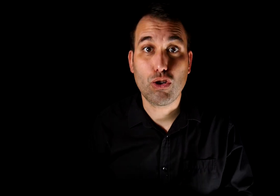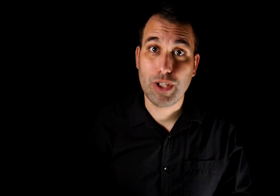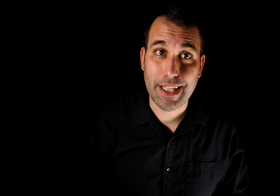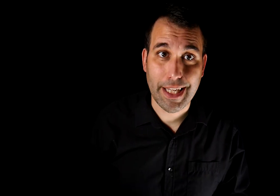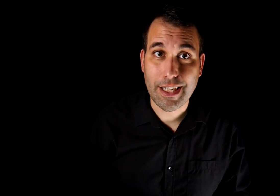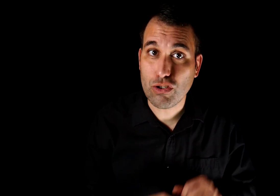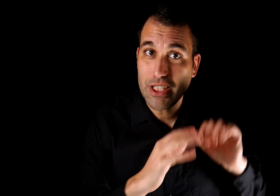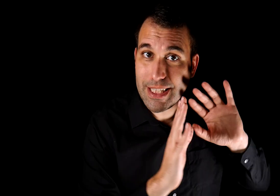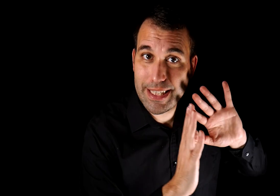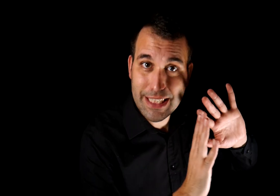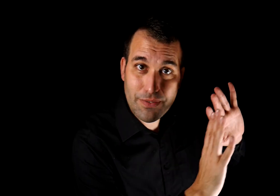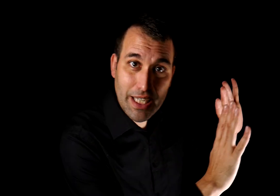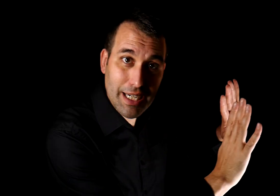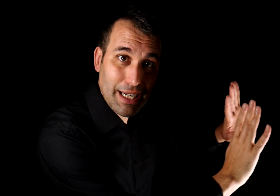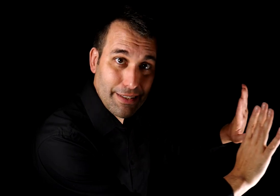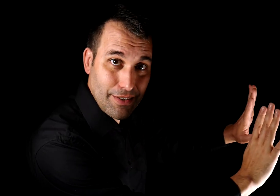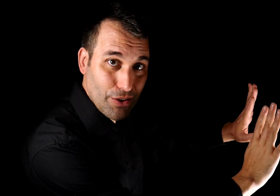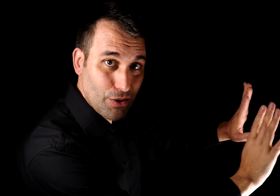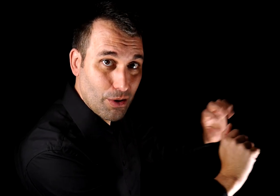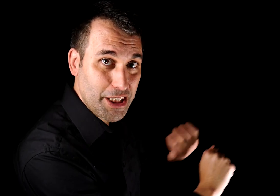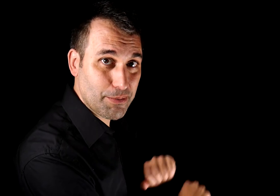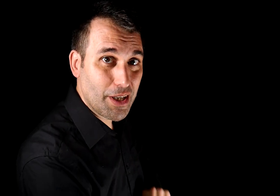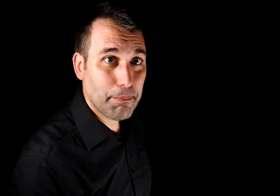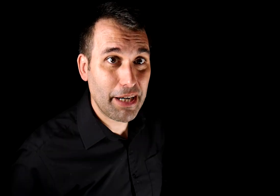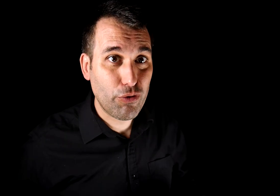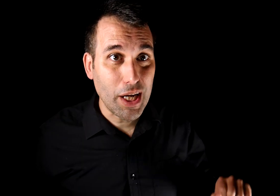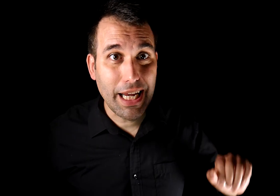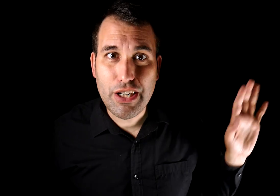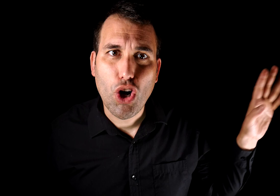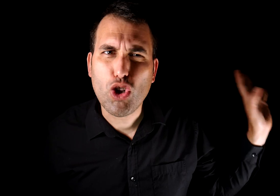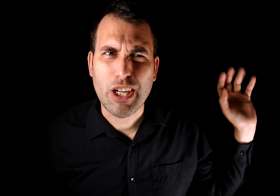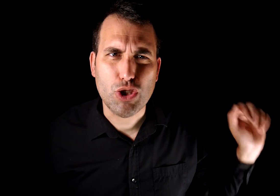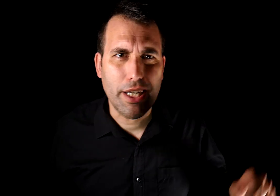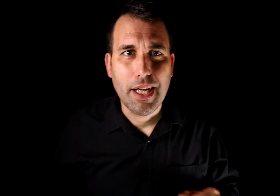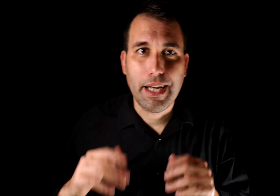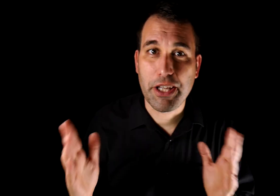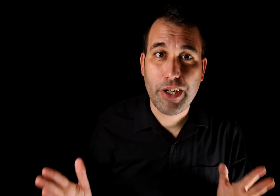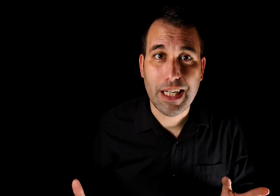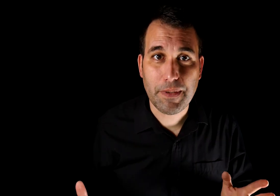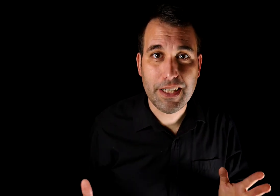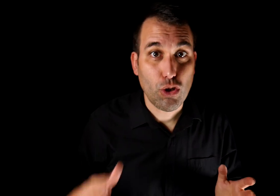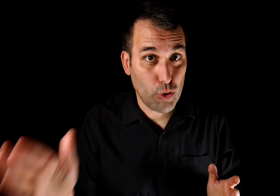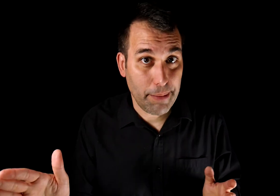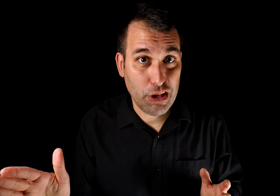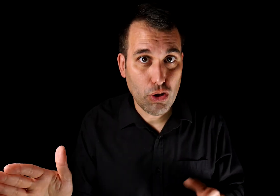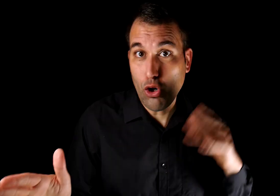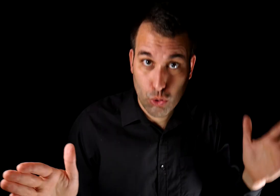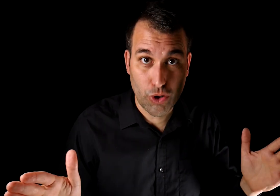contraataque, que consiste en desviar la atención de uno mismo para enfocarla en otra cosa. La mayoría de las veces, un enemigo o un